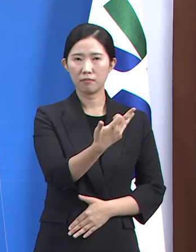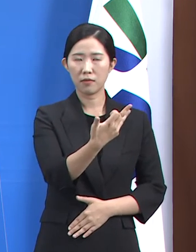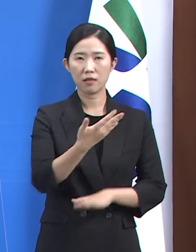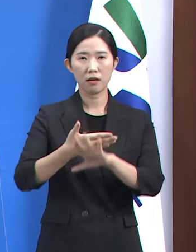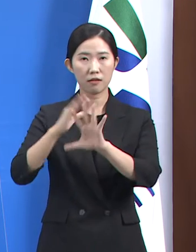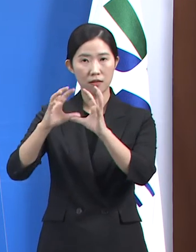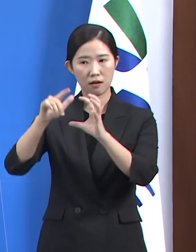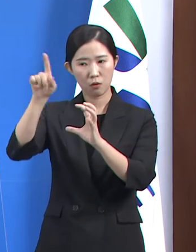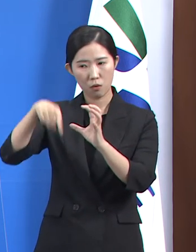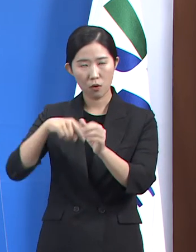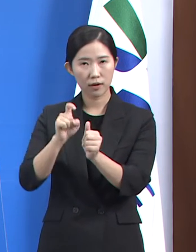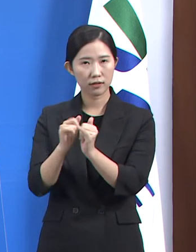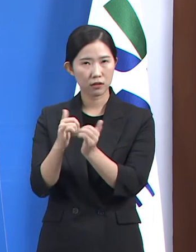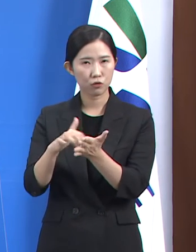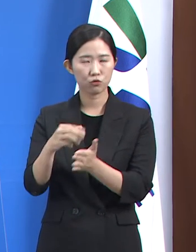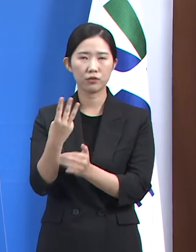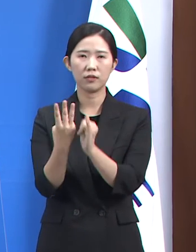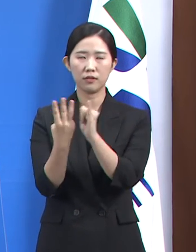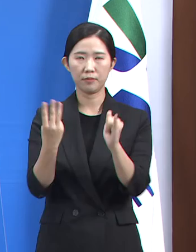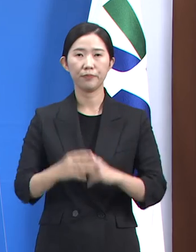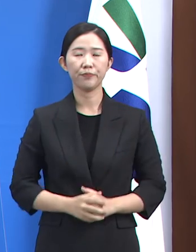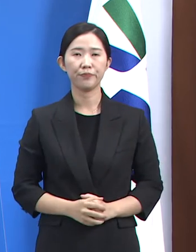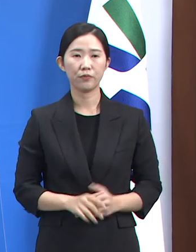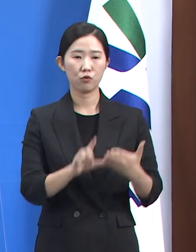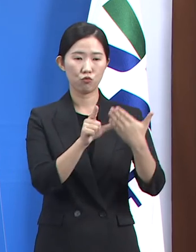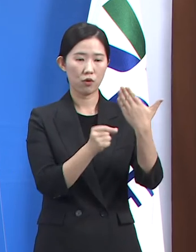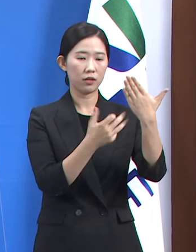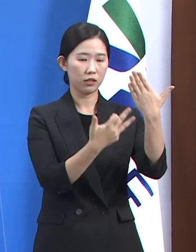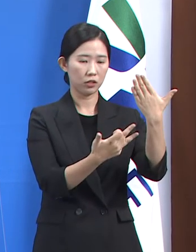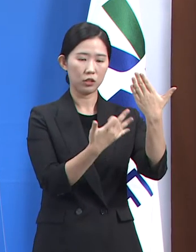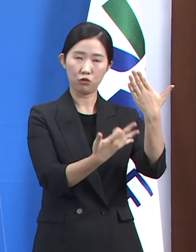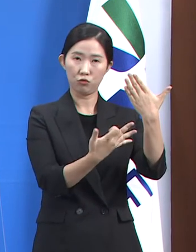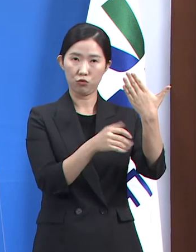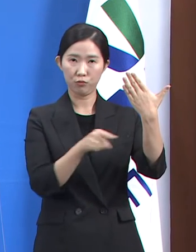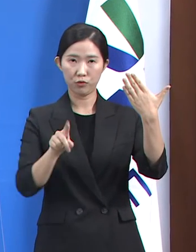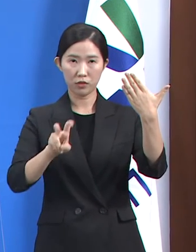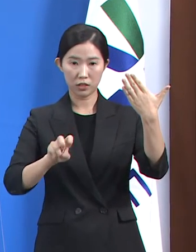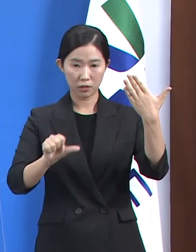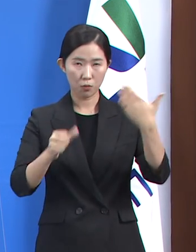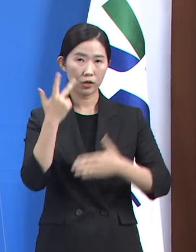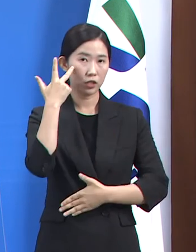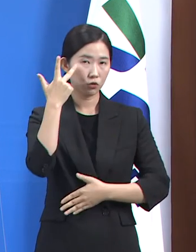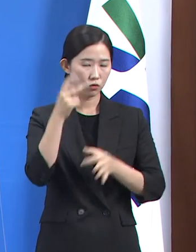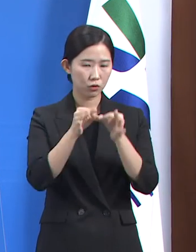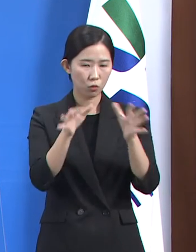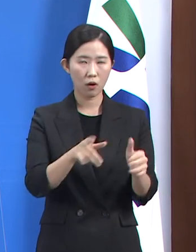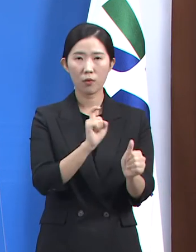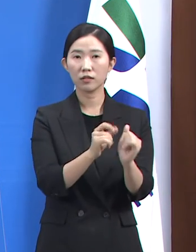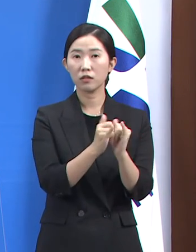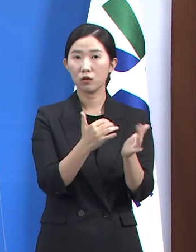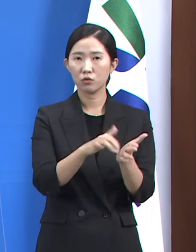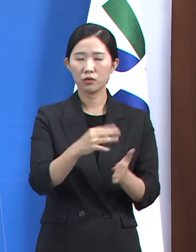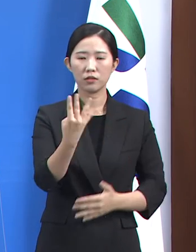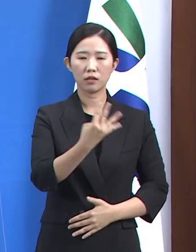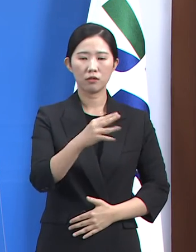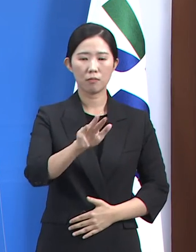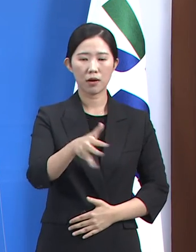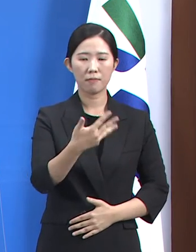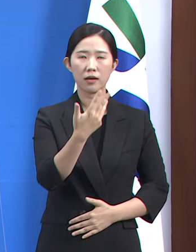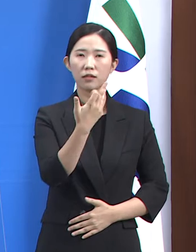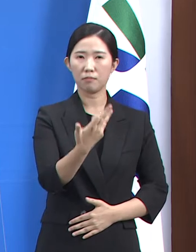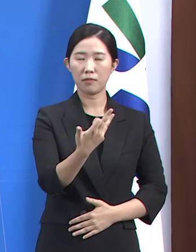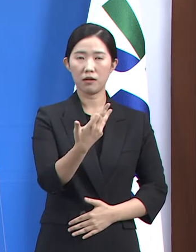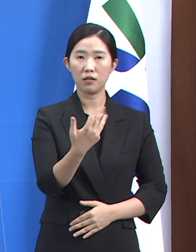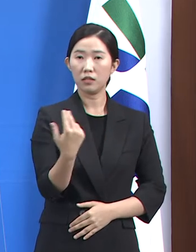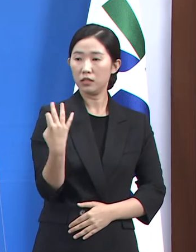유입이 3명입니다. 9월 19일부터 9월 25일까지 한 주간 발생한 도내 확진자 수는 4,818명으로